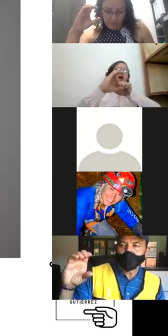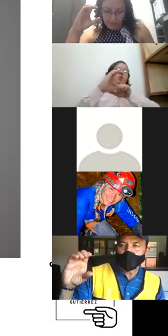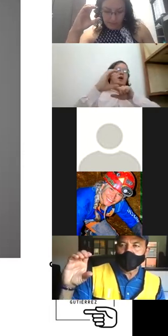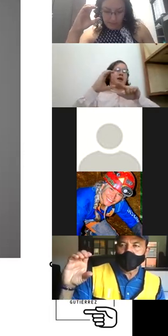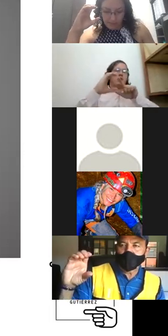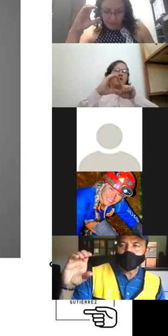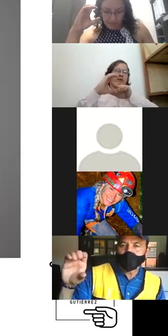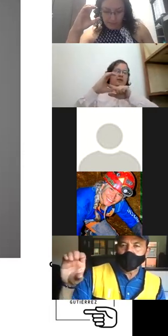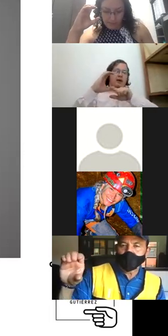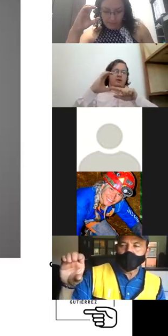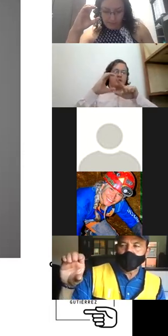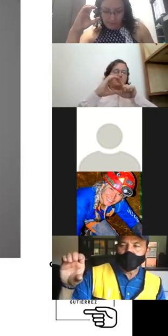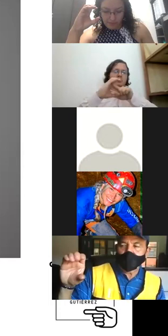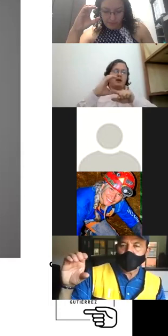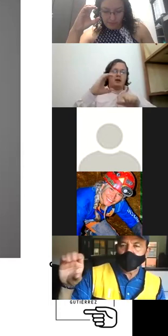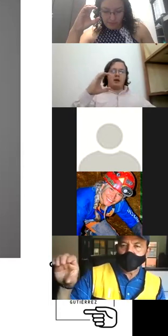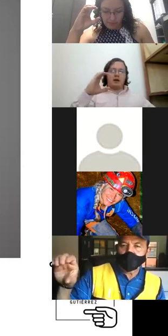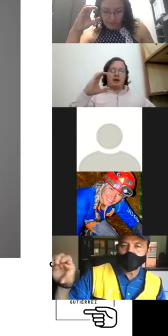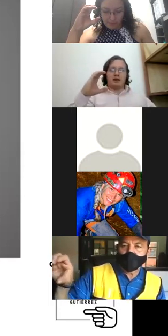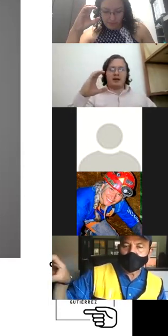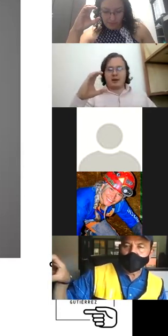una C con nuestras manos ¿sí? letra C